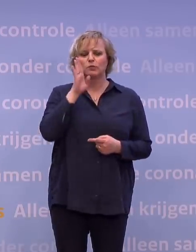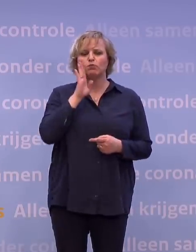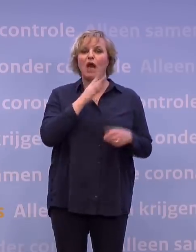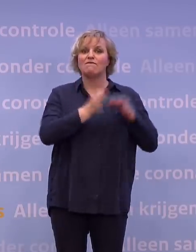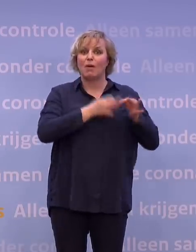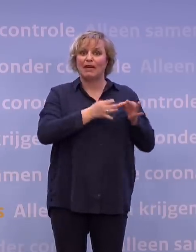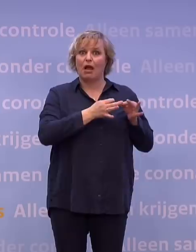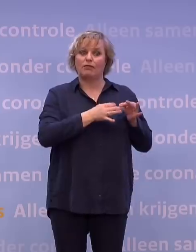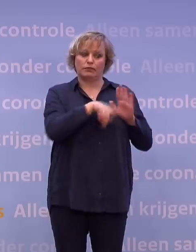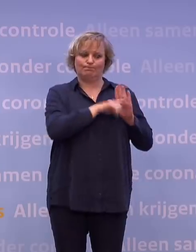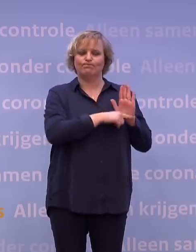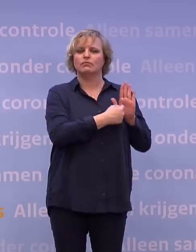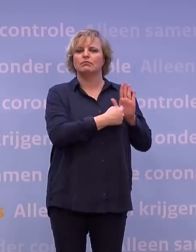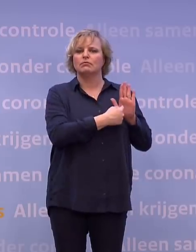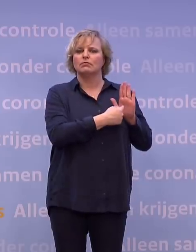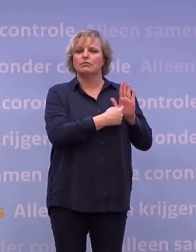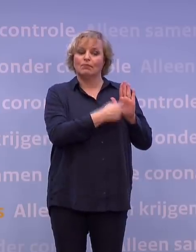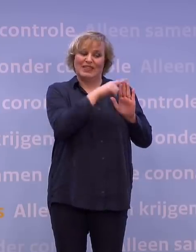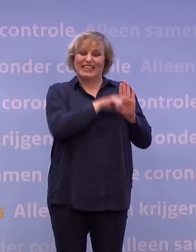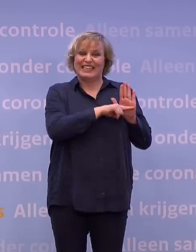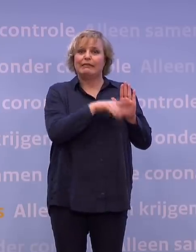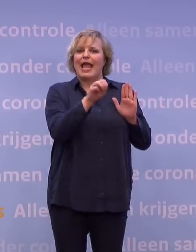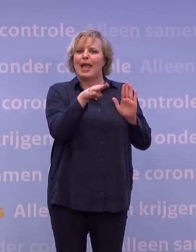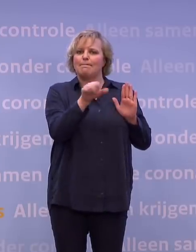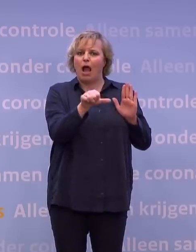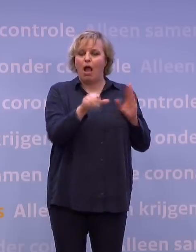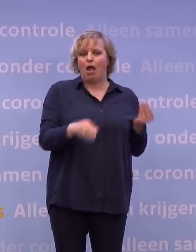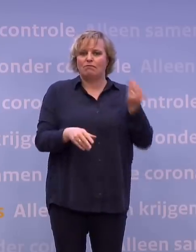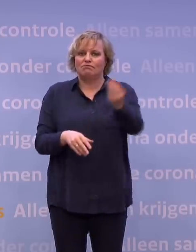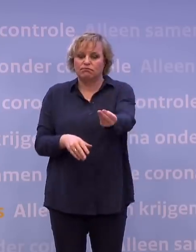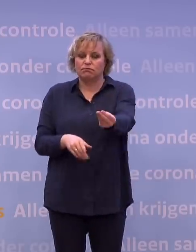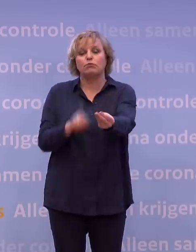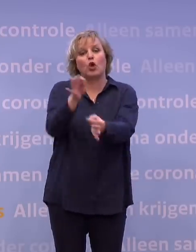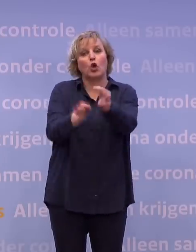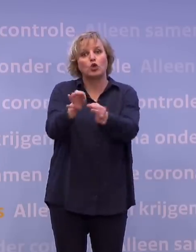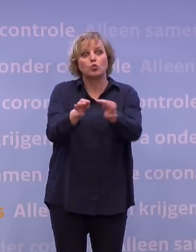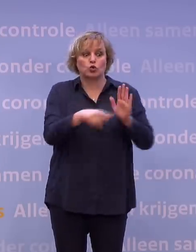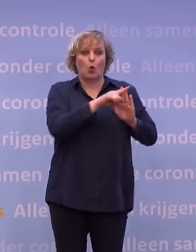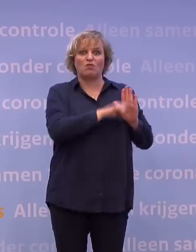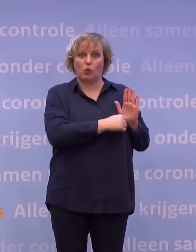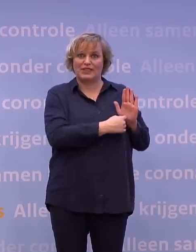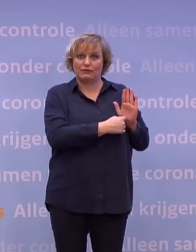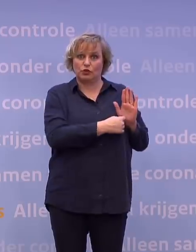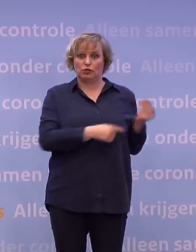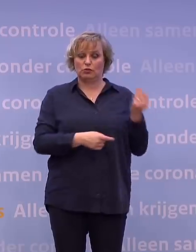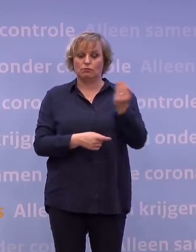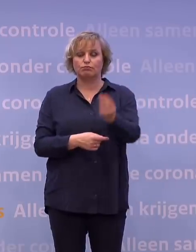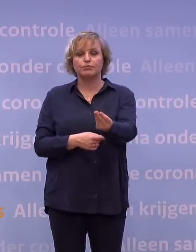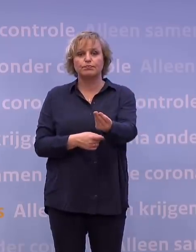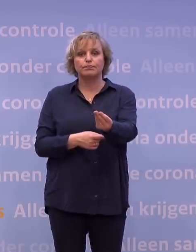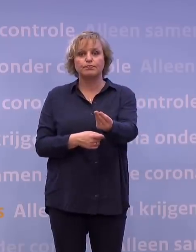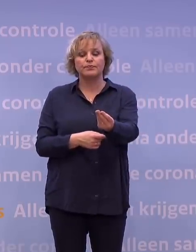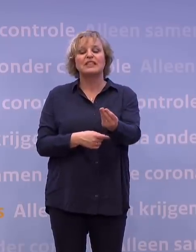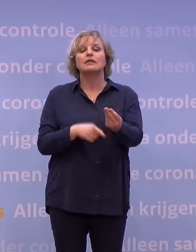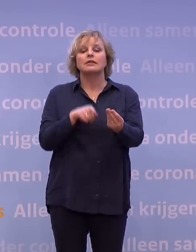de fabrikant. De fabrikant heeft die voorschriften natuurlijk ook ingediend bij de EMA-toelating. Dat is dus getoetst op die voorschriften. En bij die